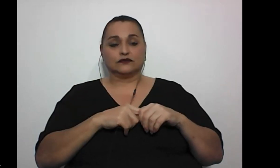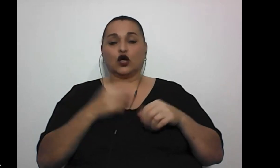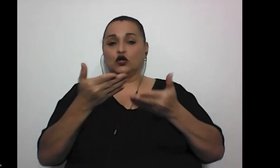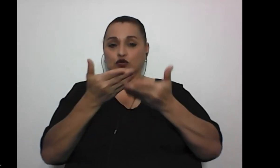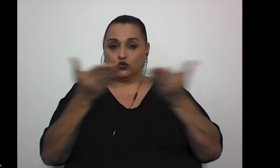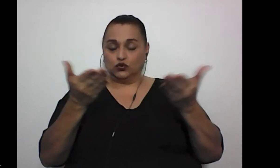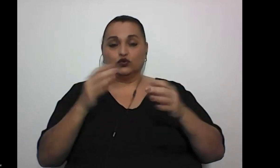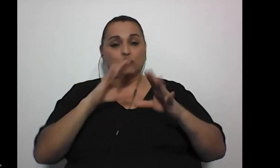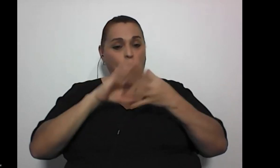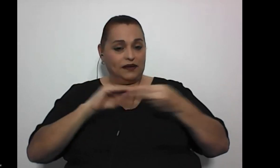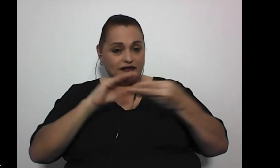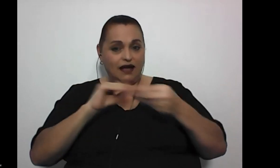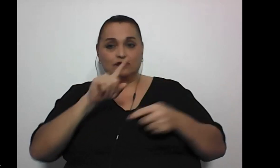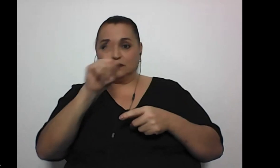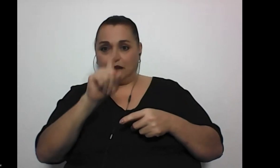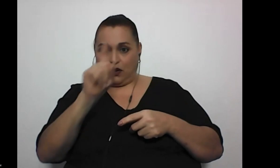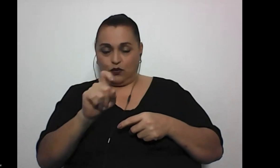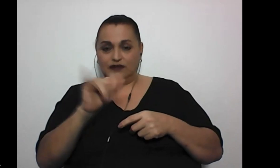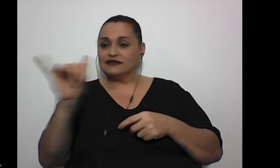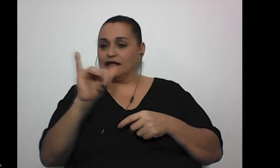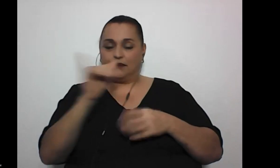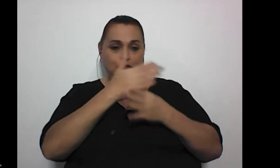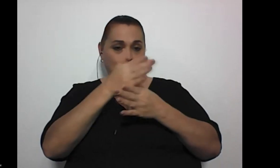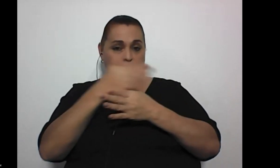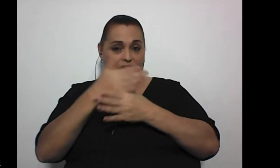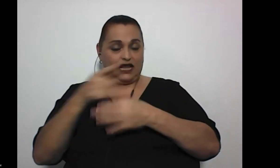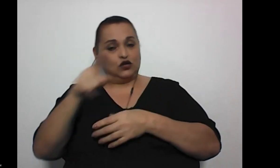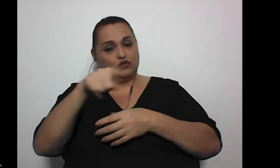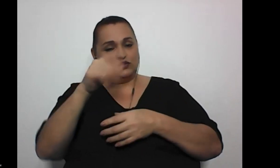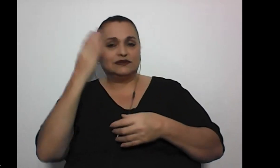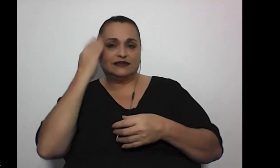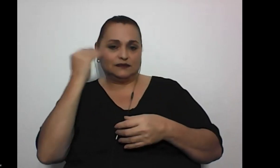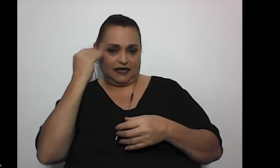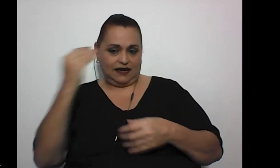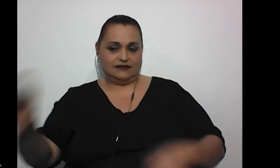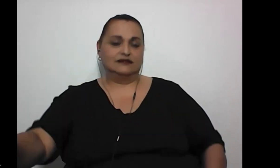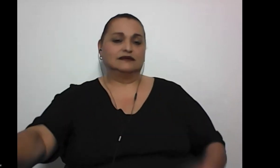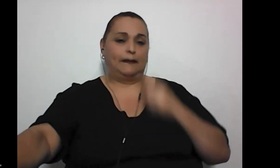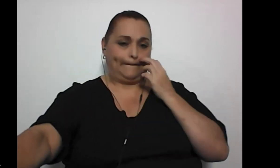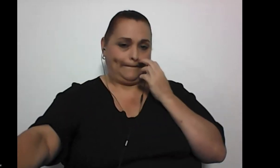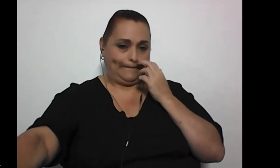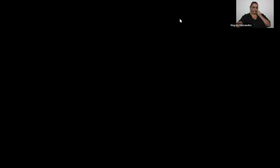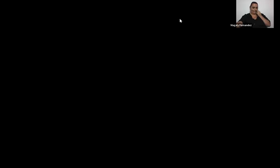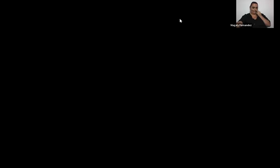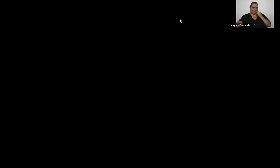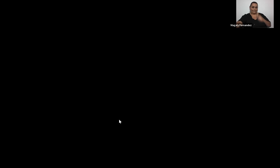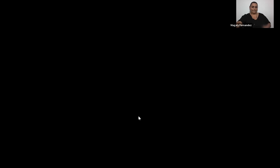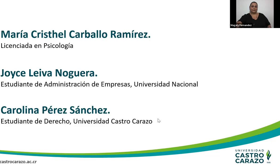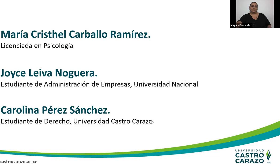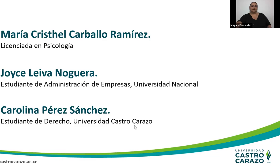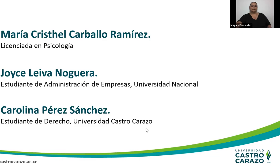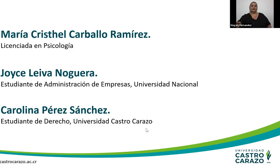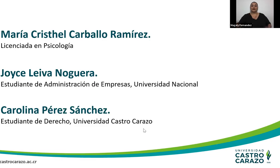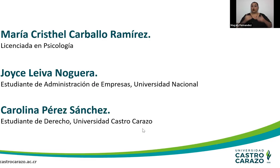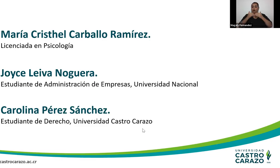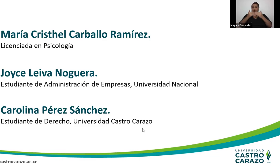comentarios con sus preguntas y también compartiéndonos sus experiencias muy bien continuamos entonces con